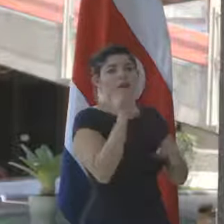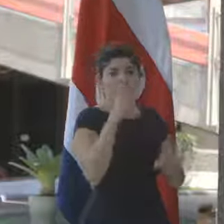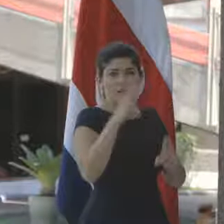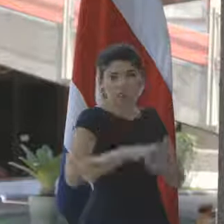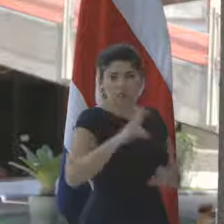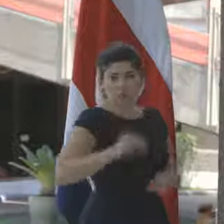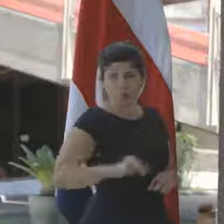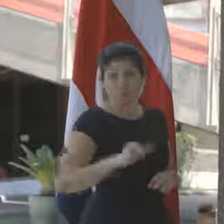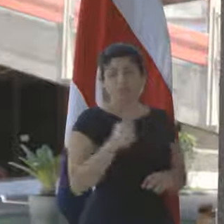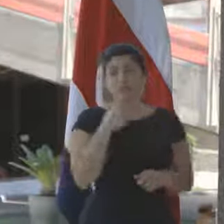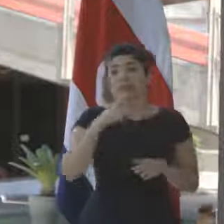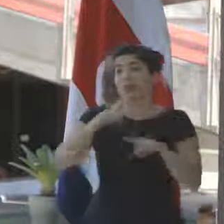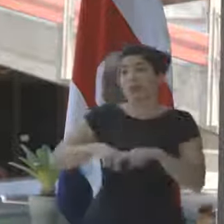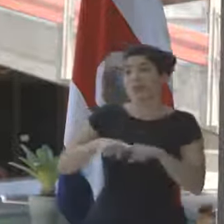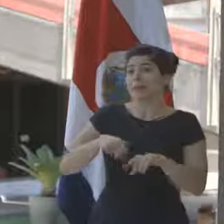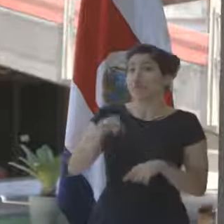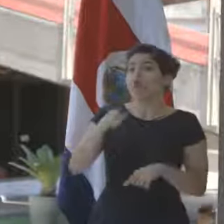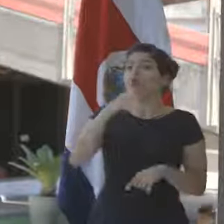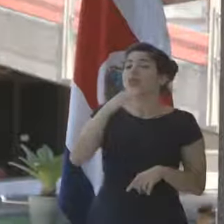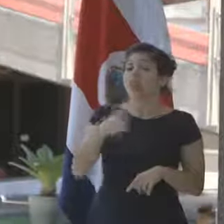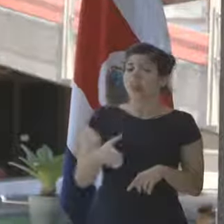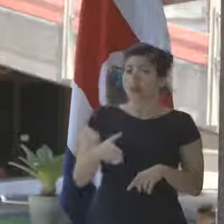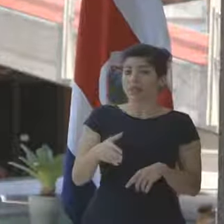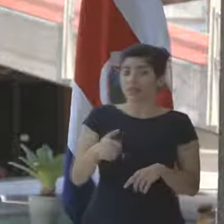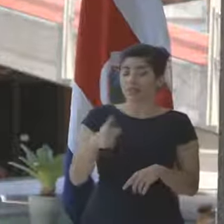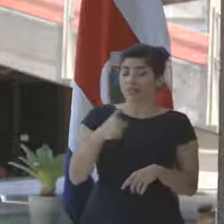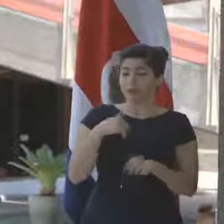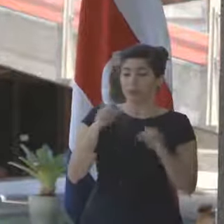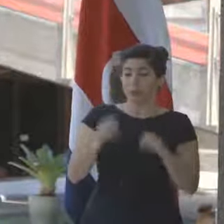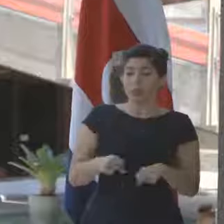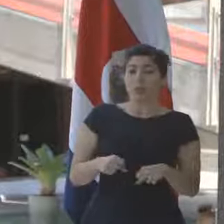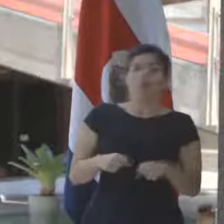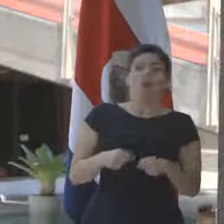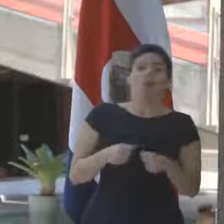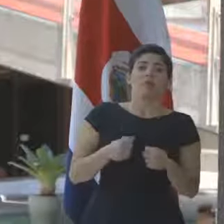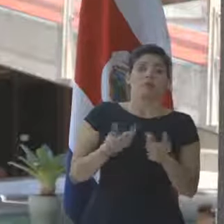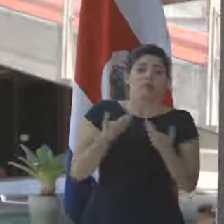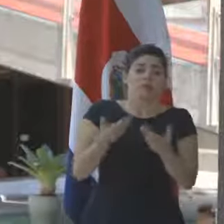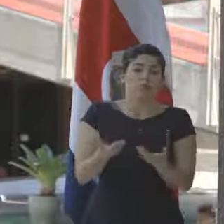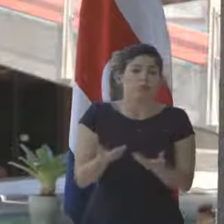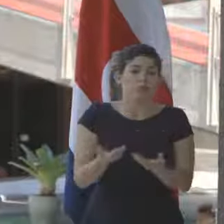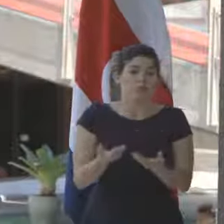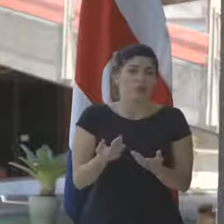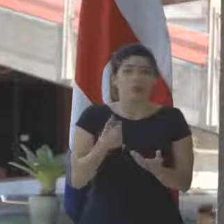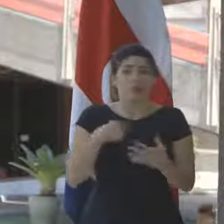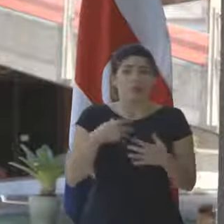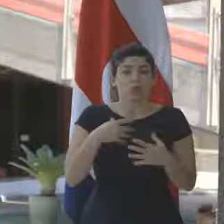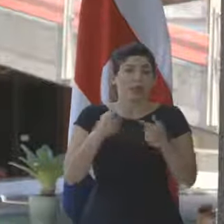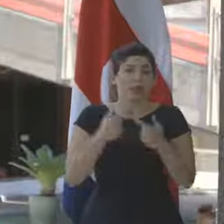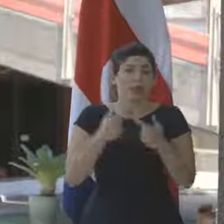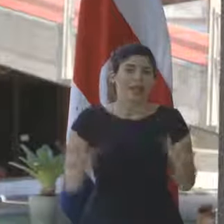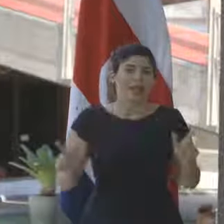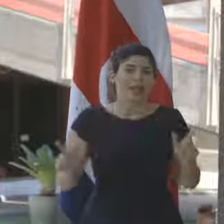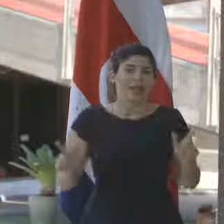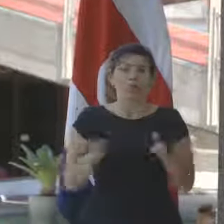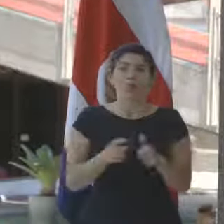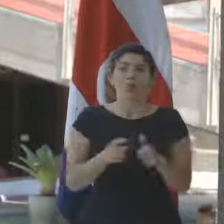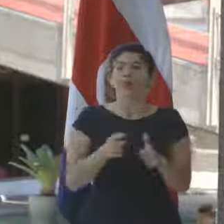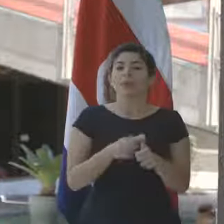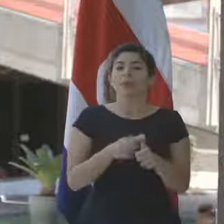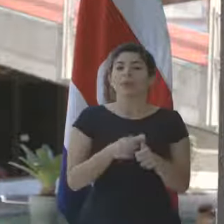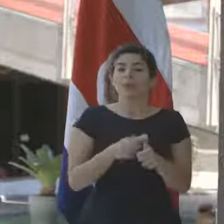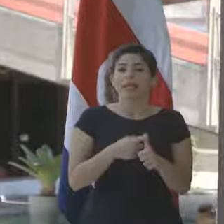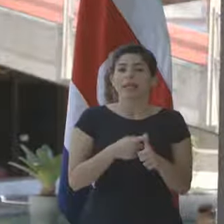Pues los que se les hace una recomendación, yo les puedo poner incluso, me tomo la libertad de hacer un primer,